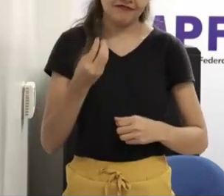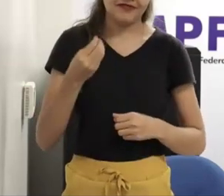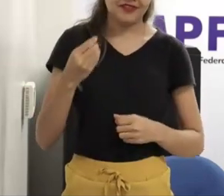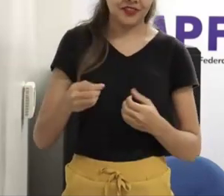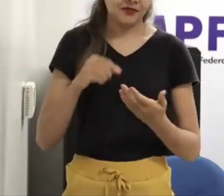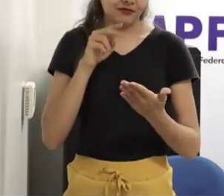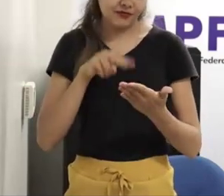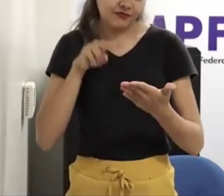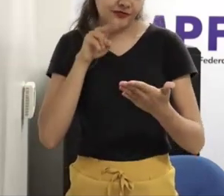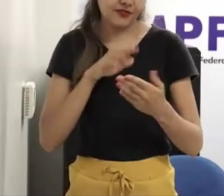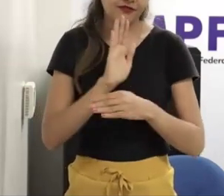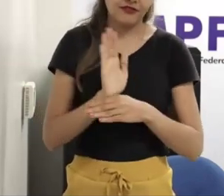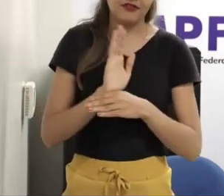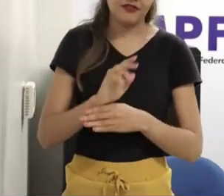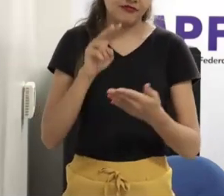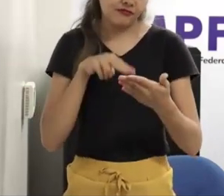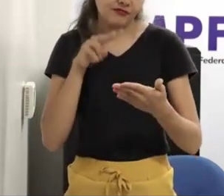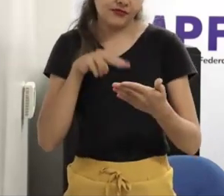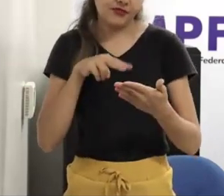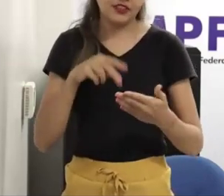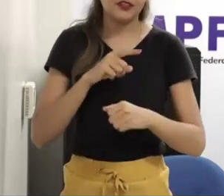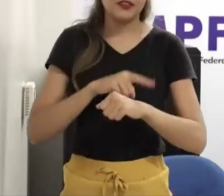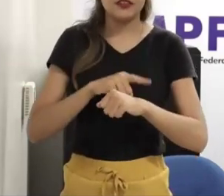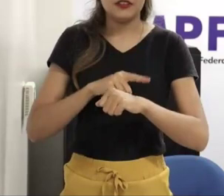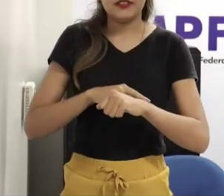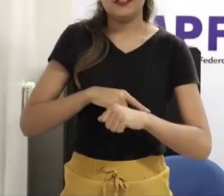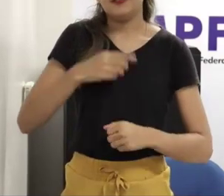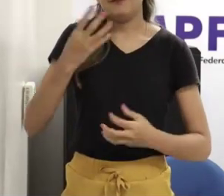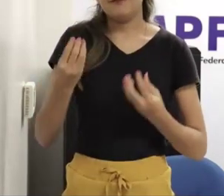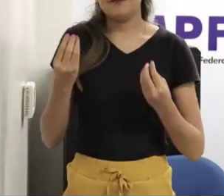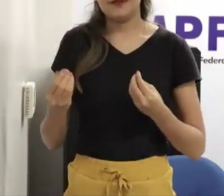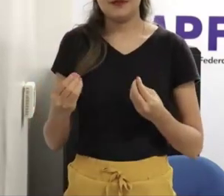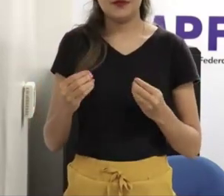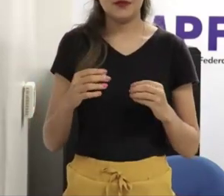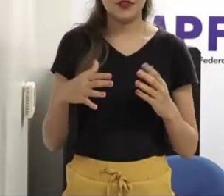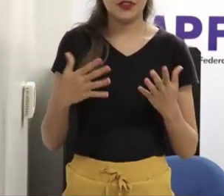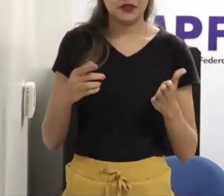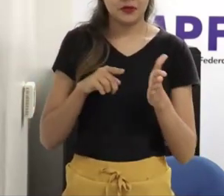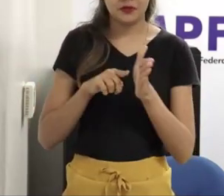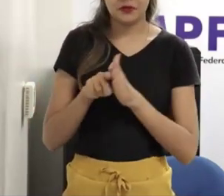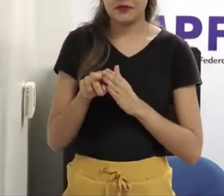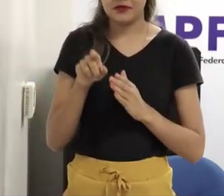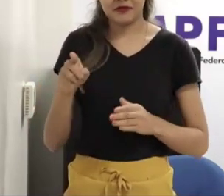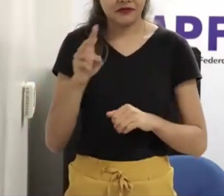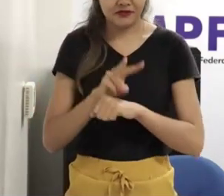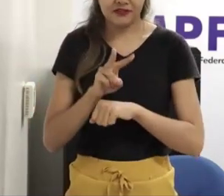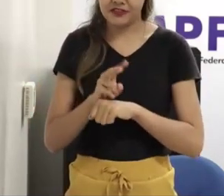como é que isso foi acontecer na minha família, né? Crime virtual também, eu acho que tem um outro inibidor,